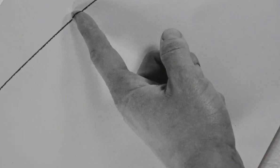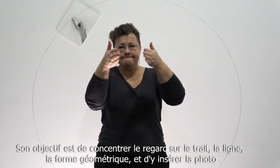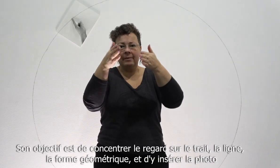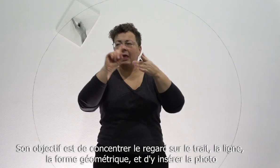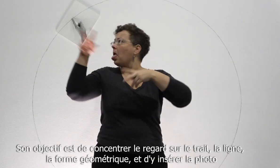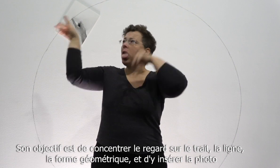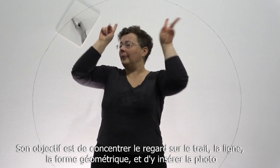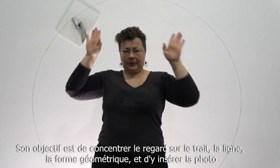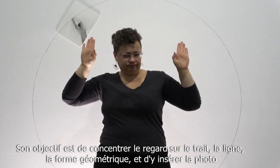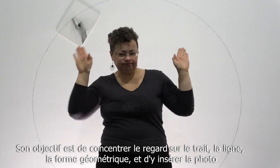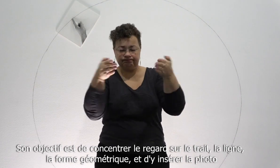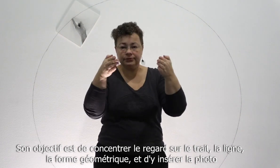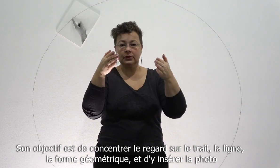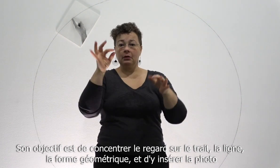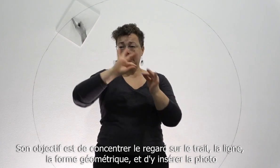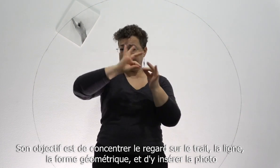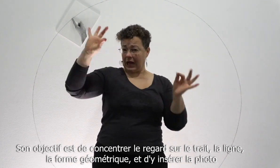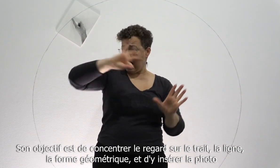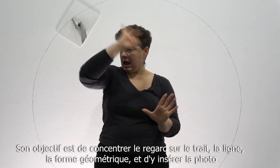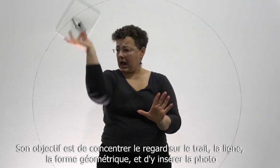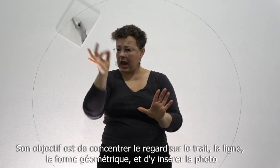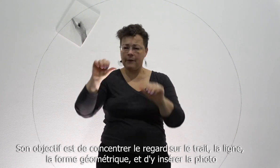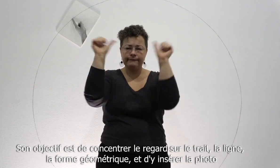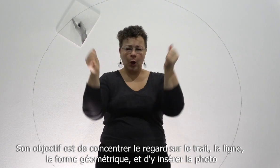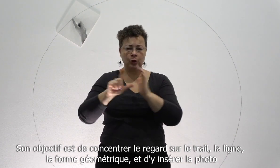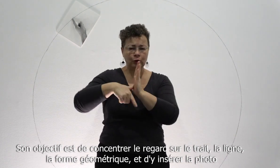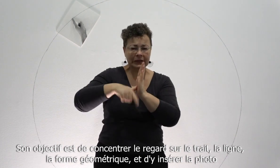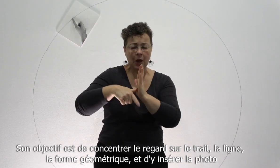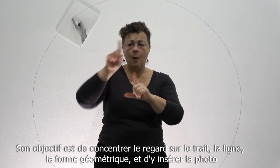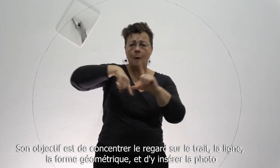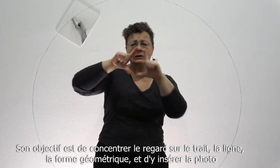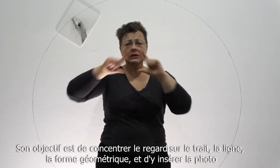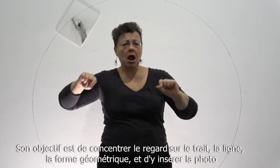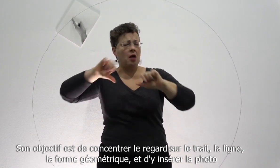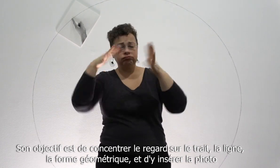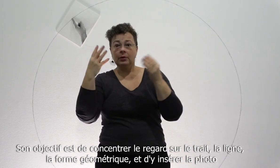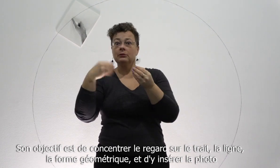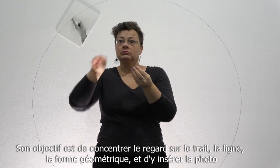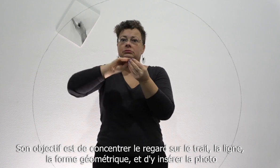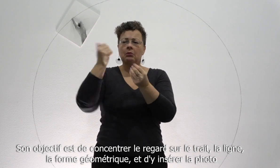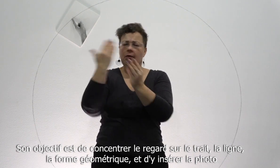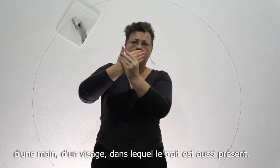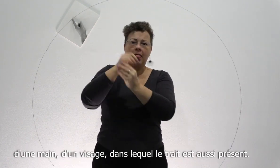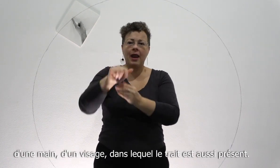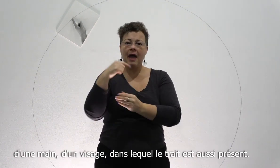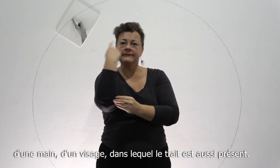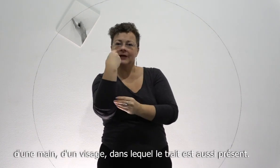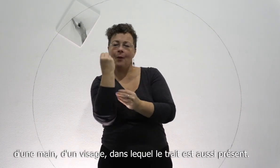Son objectif est de concentrer le regard sur le trait, la ligne, la forme géométrique, et d'y insérer la photo d'une main, d'un visage, dans lequel